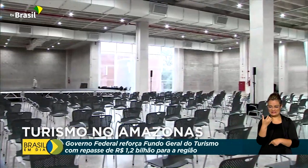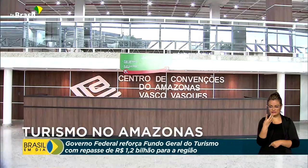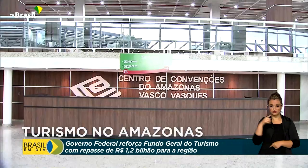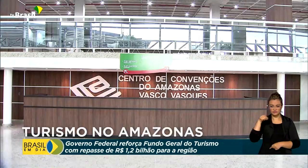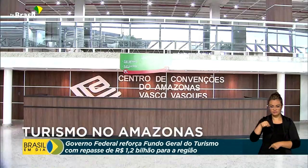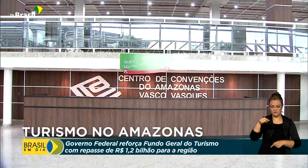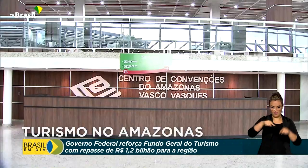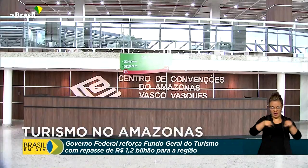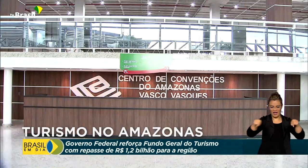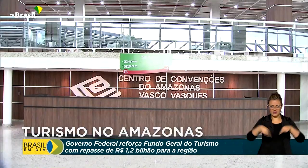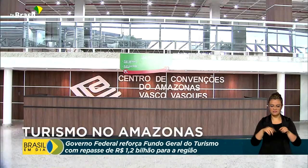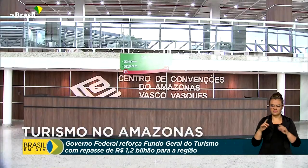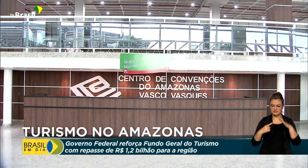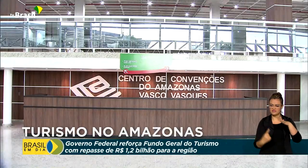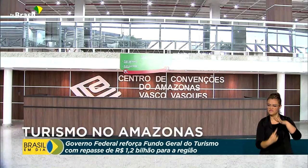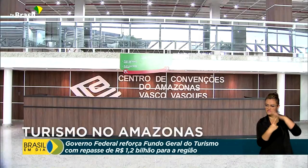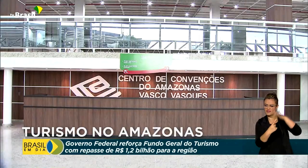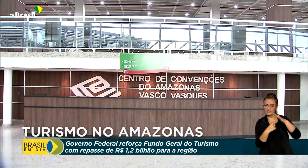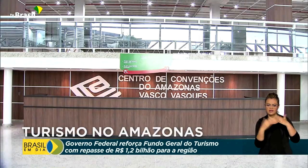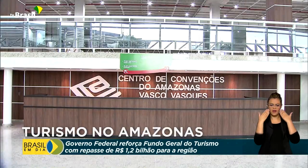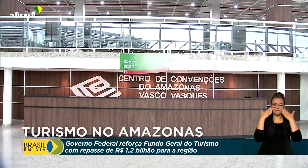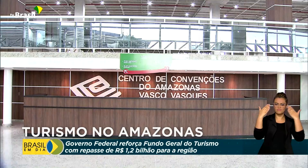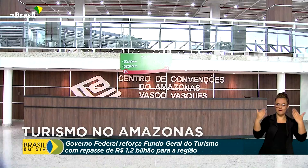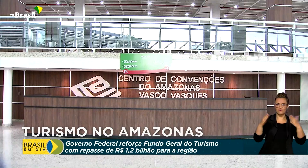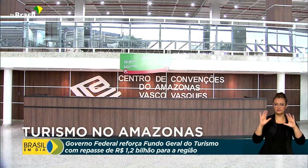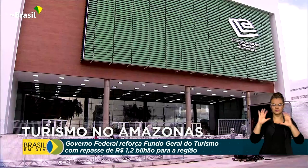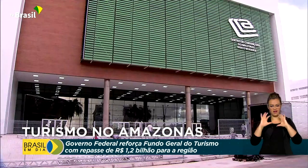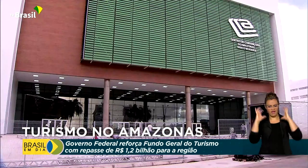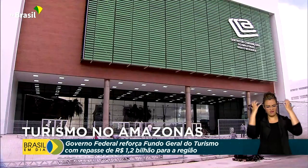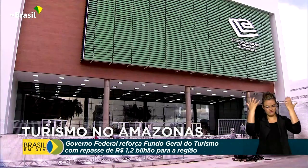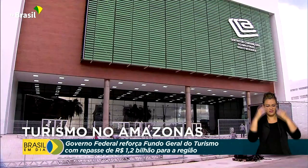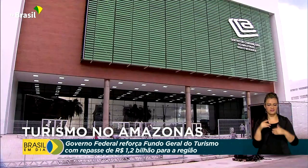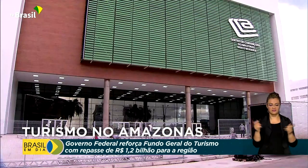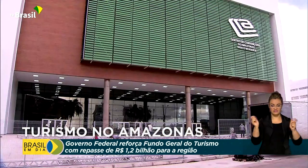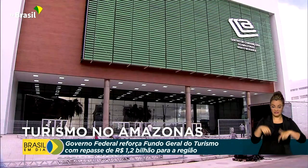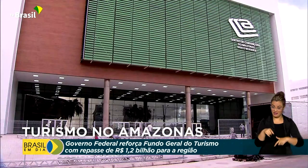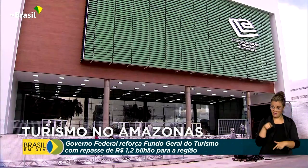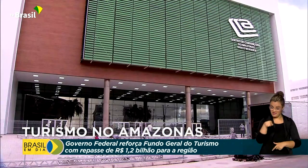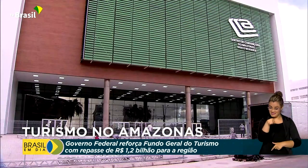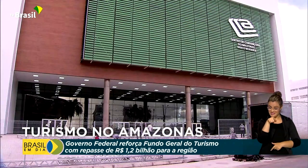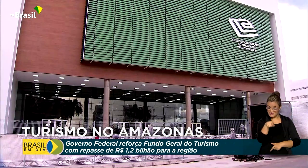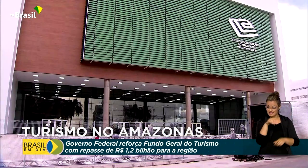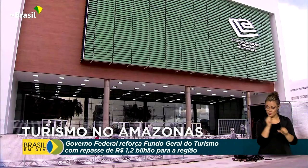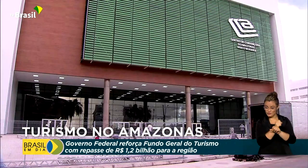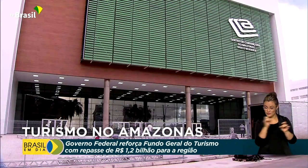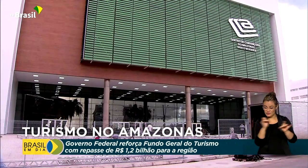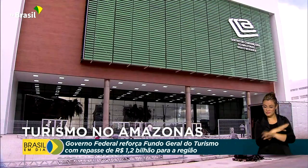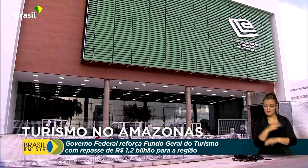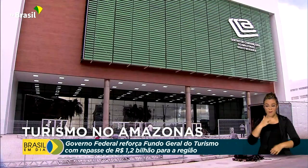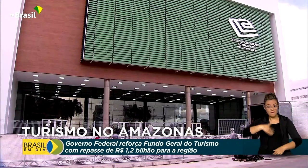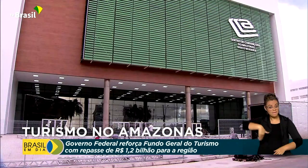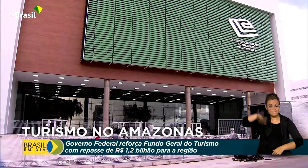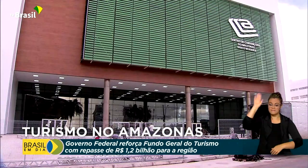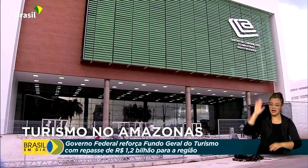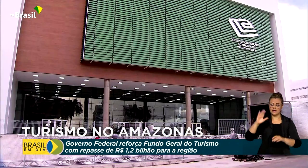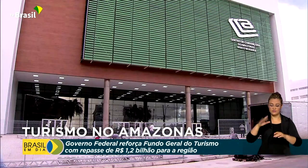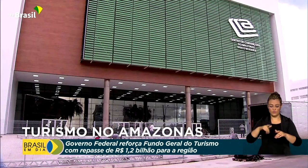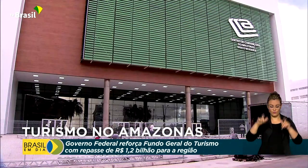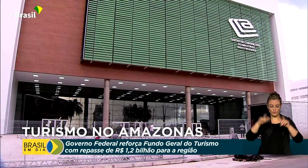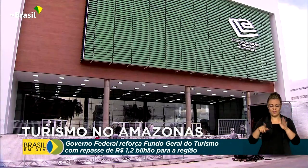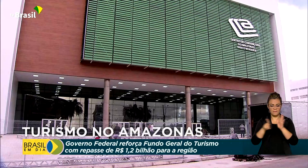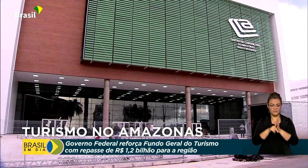de espaço para feiras, exposições e grandes eventos. E o complexo se consolida como o maior centro de